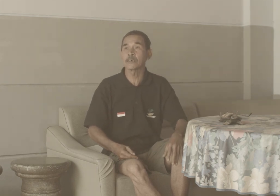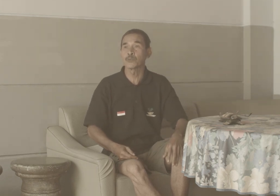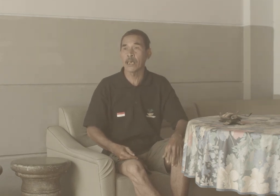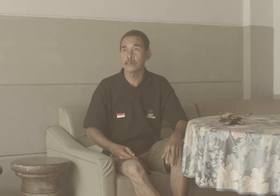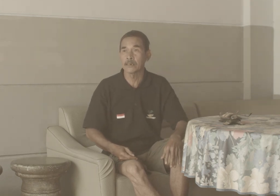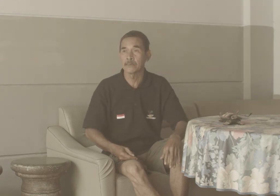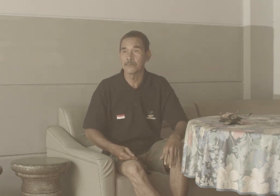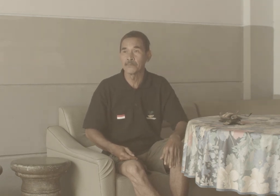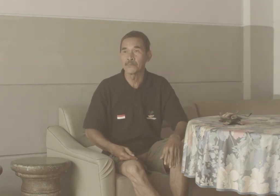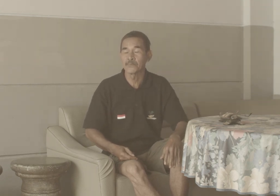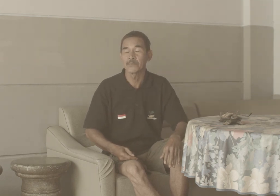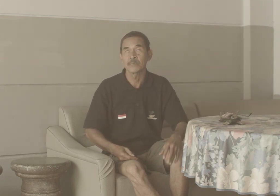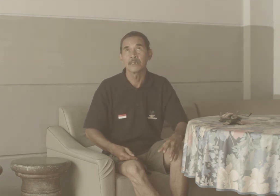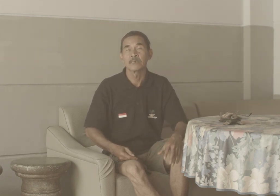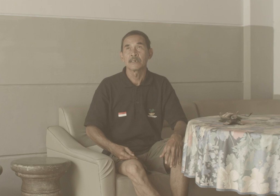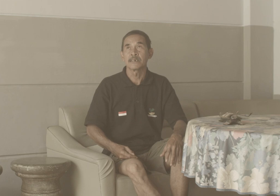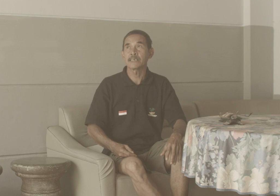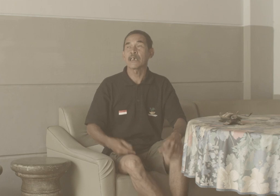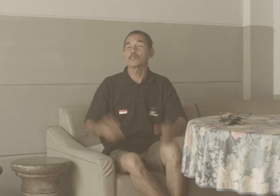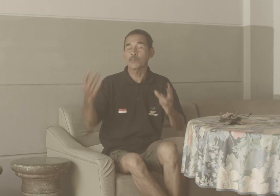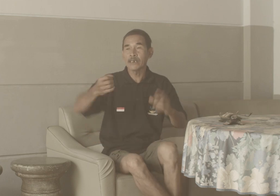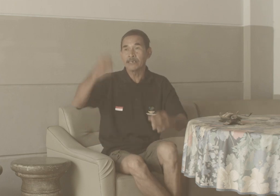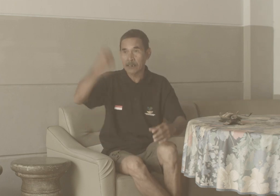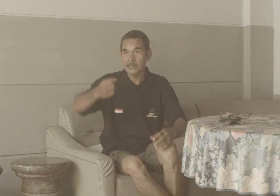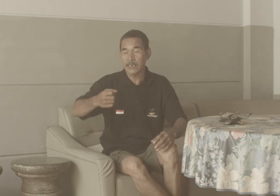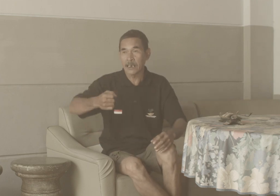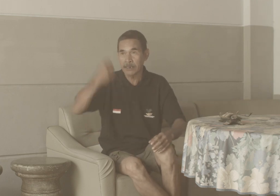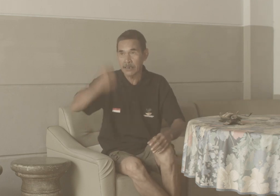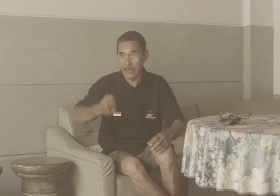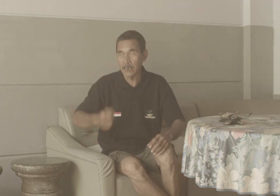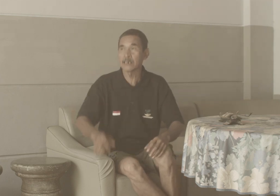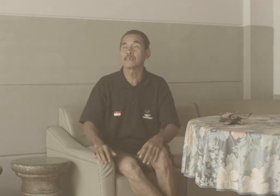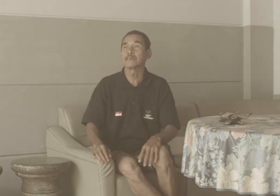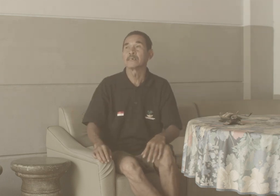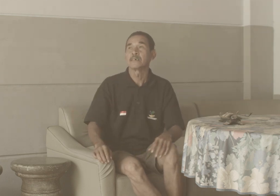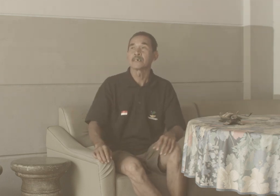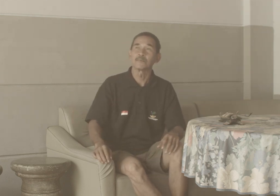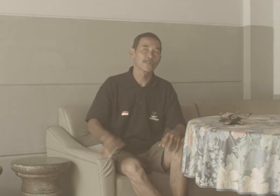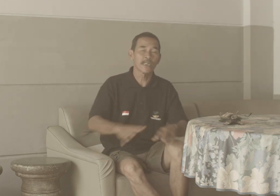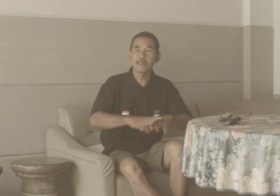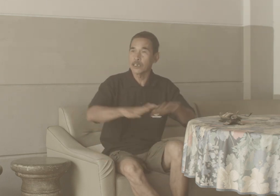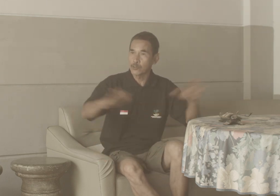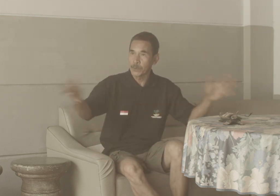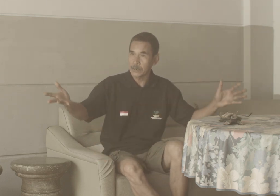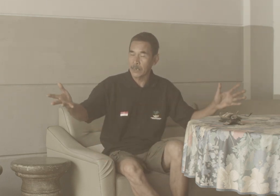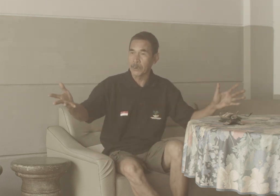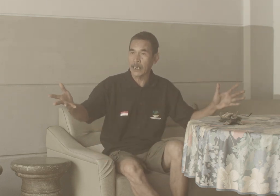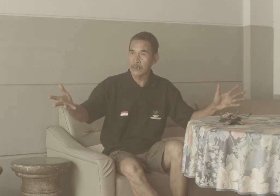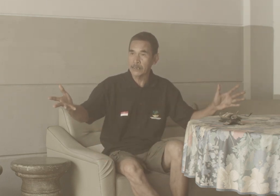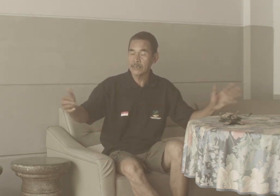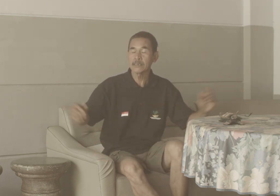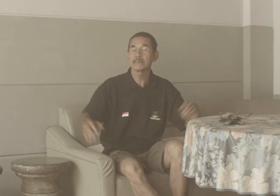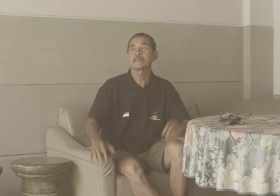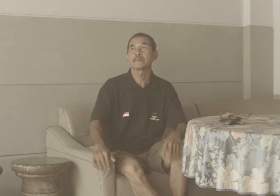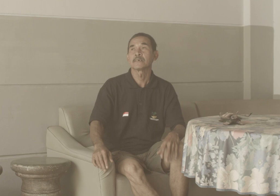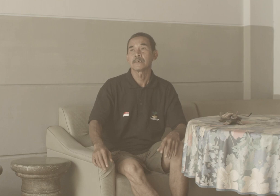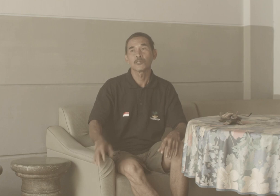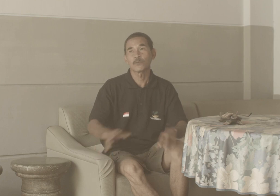Anturan Desa Anturan Dia disana tinggal Kemudian dia itu bekerja bertani Juga